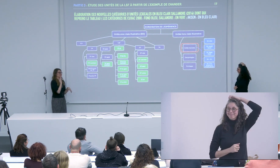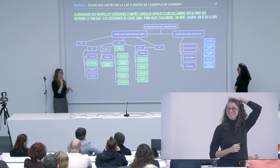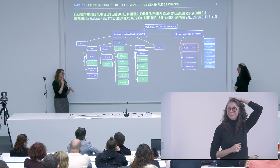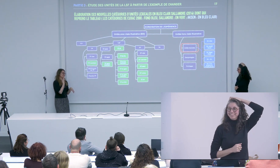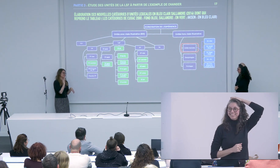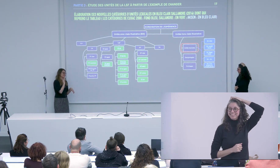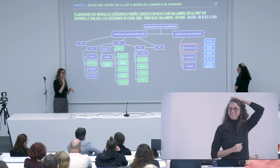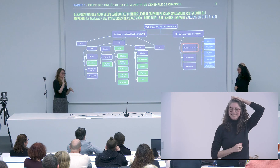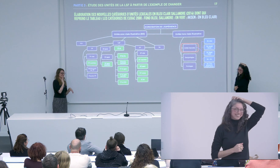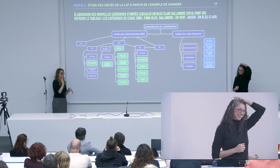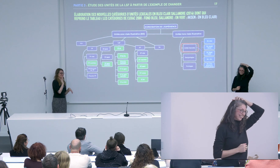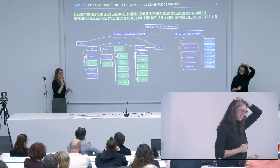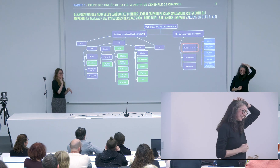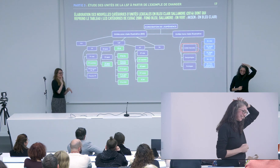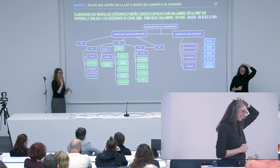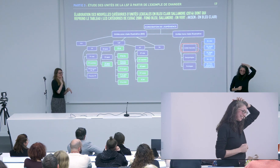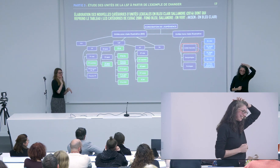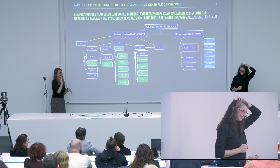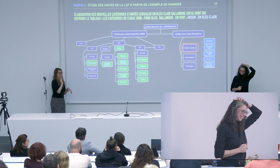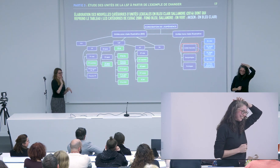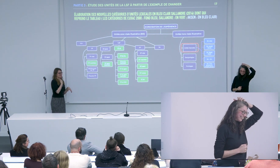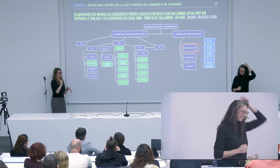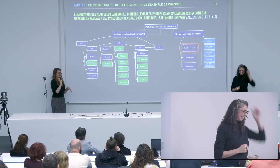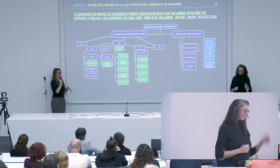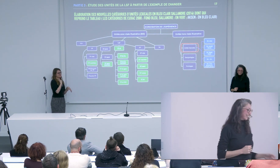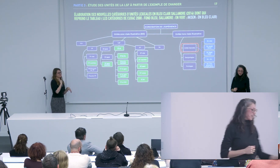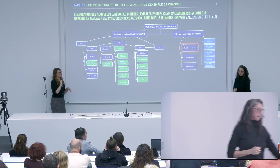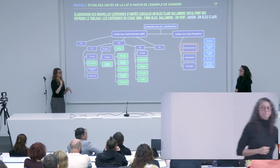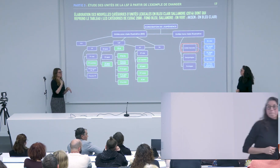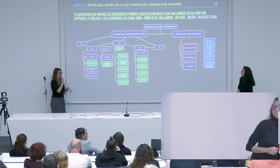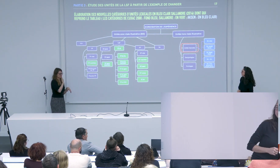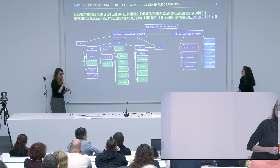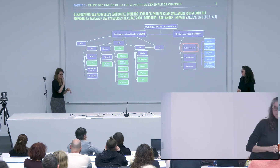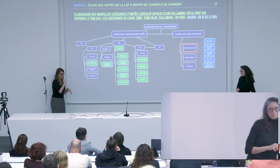choisi lui ce qui explique un petit peu ce parcours que j'ai mené jusqu'à lui